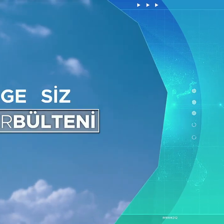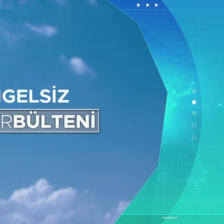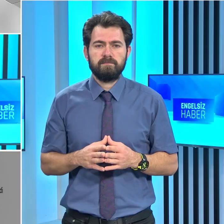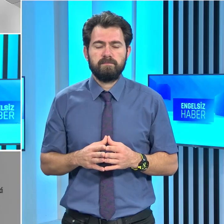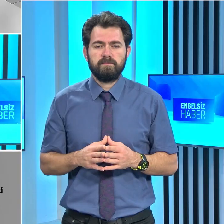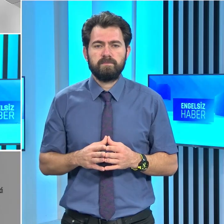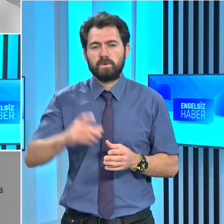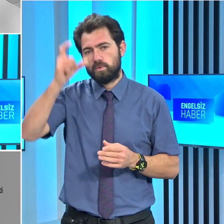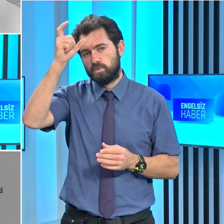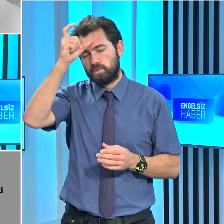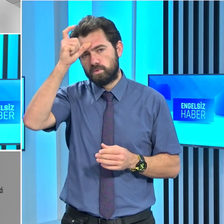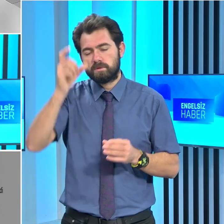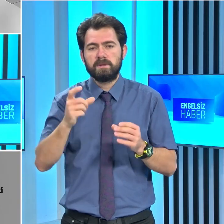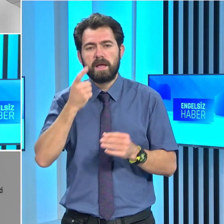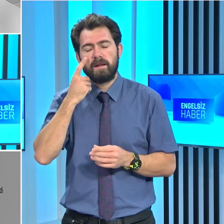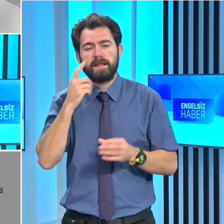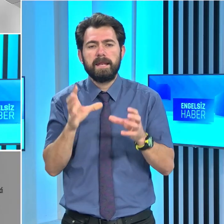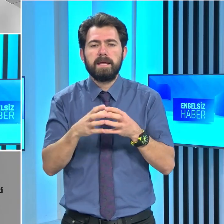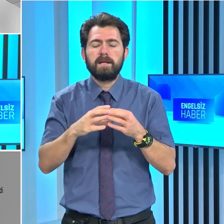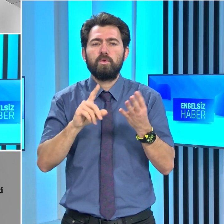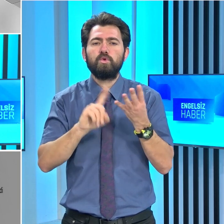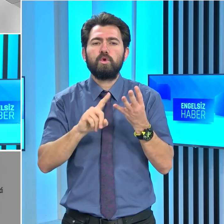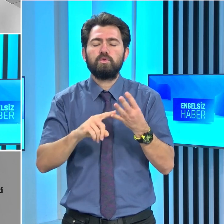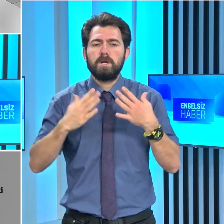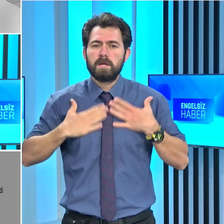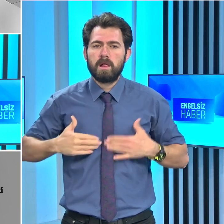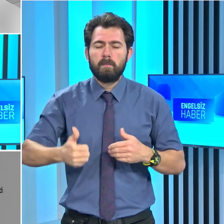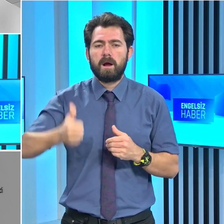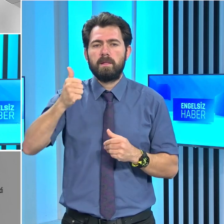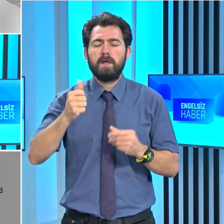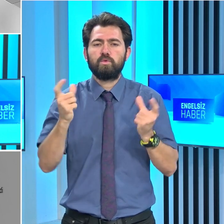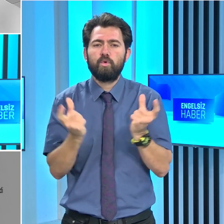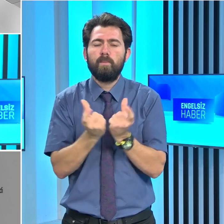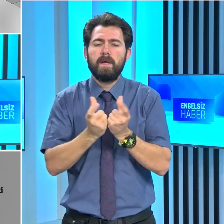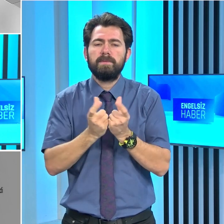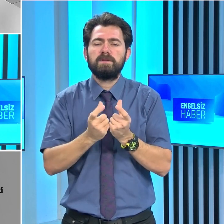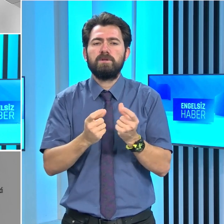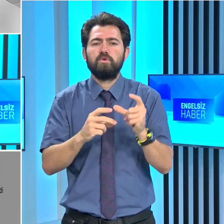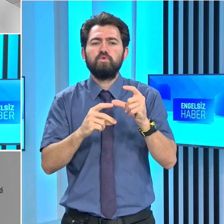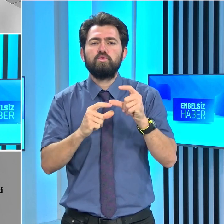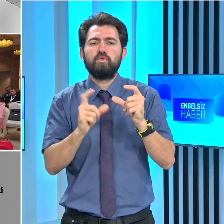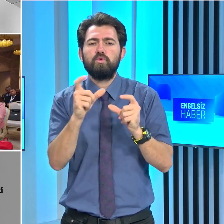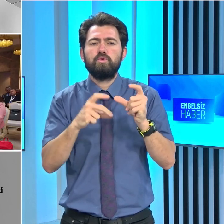Türk Devletleri Teşkilatı 4. Sağlık Bakanları toplantısını Şuşa'da gerçekleştirdi.